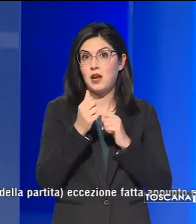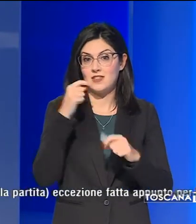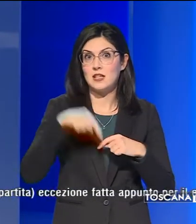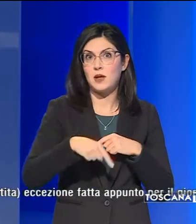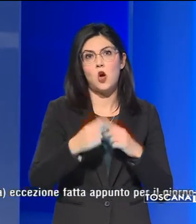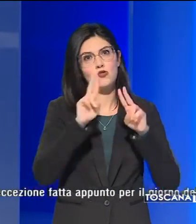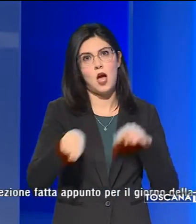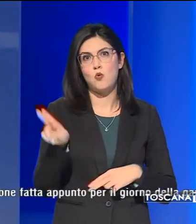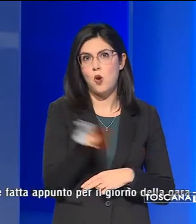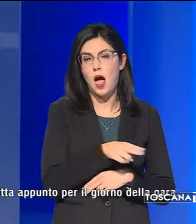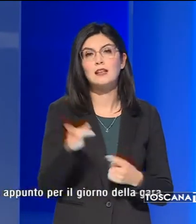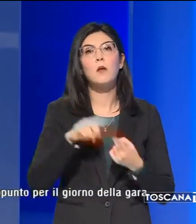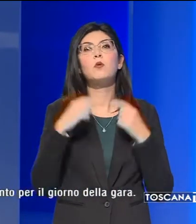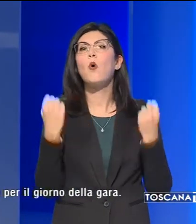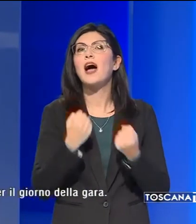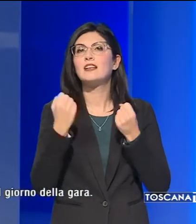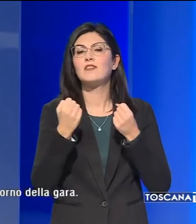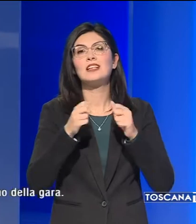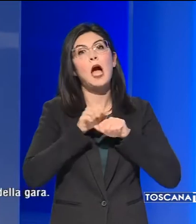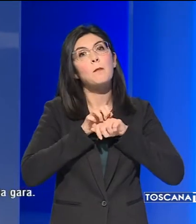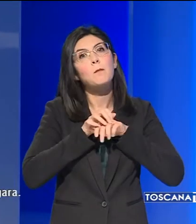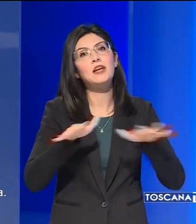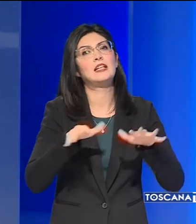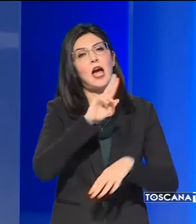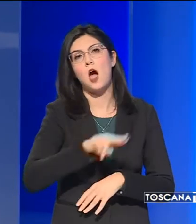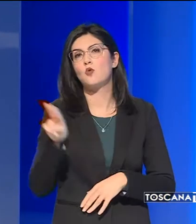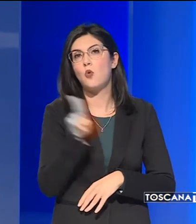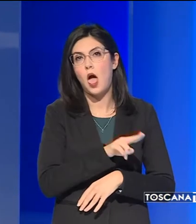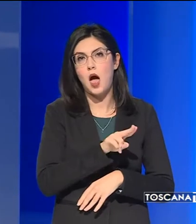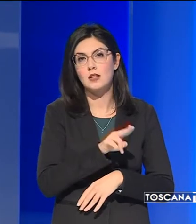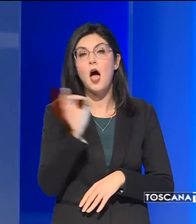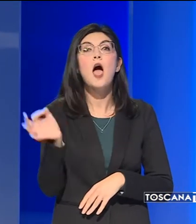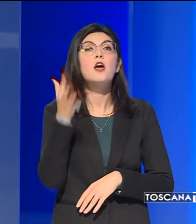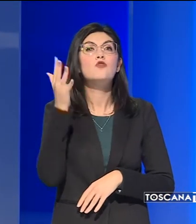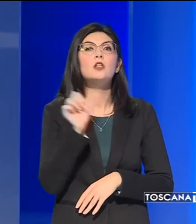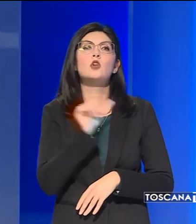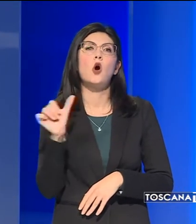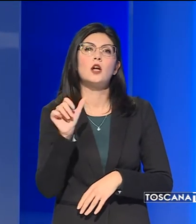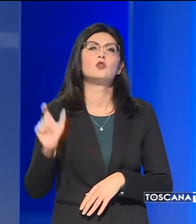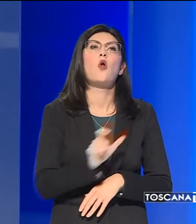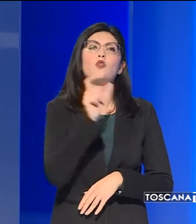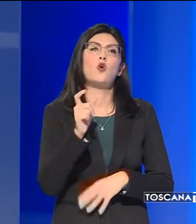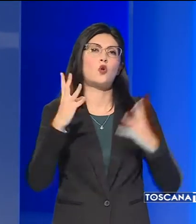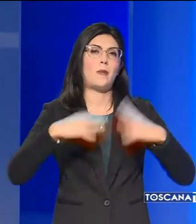ha annullato tutte le attività dei media, eccezione fatta appunto per il giorno della gara.